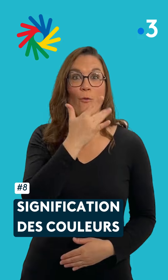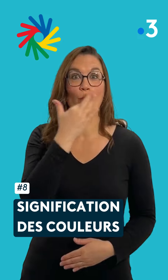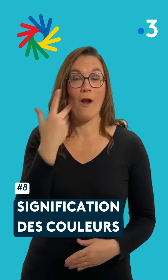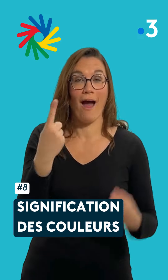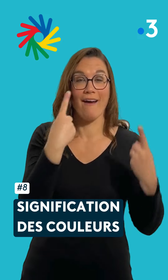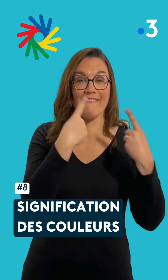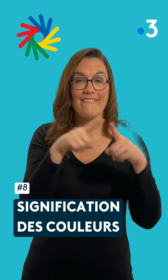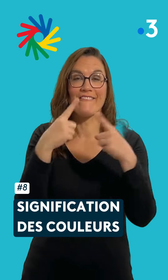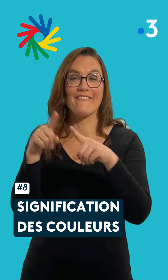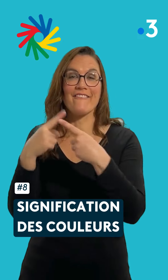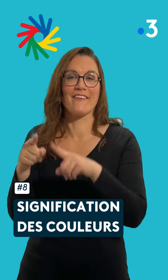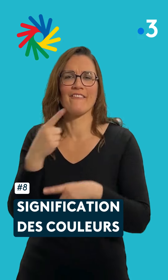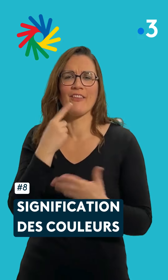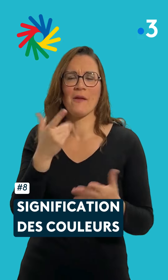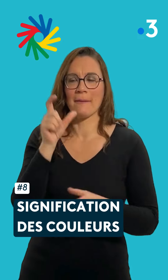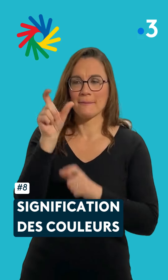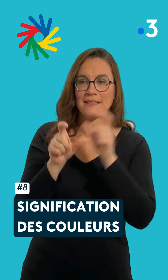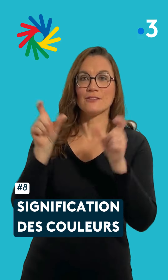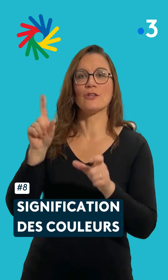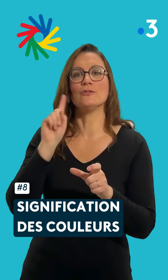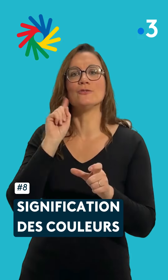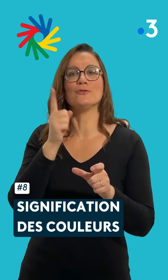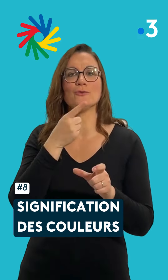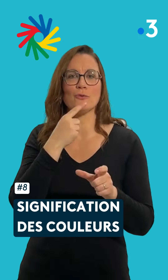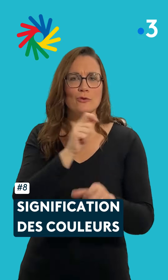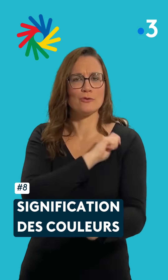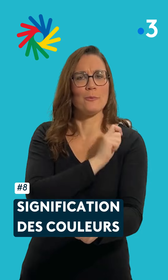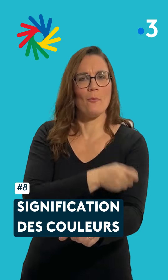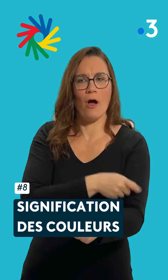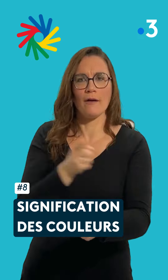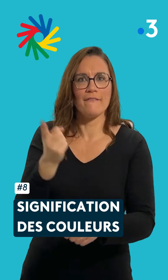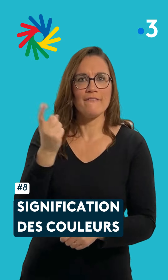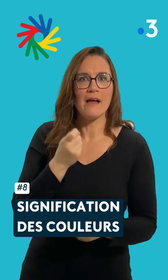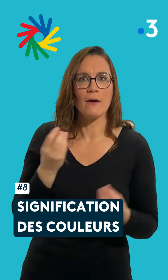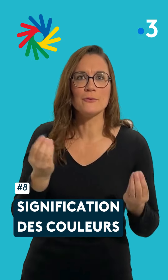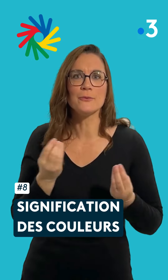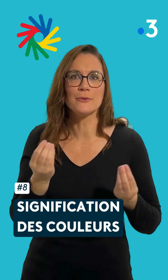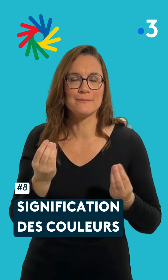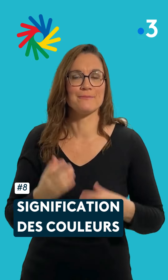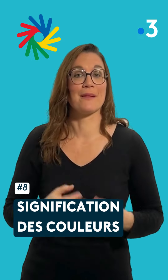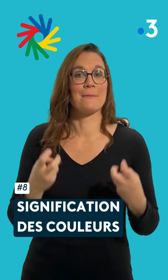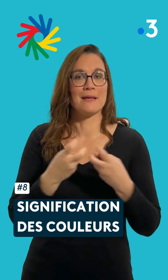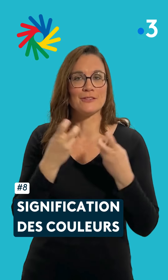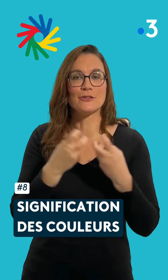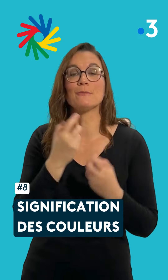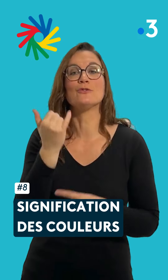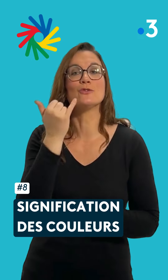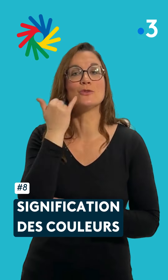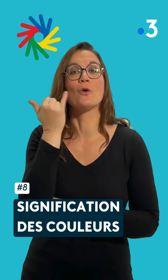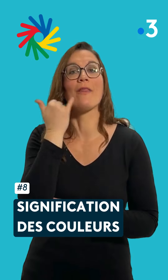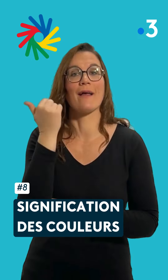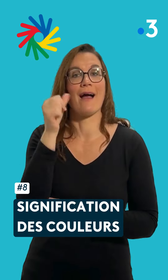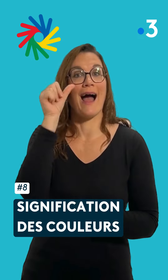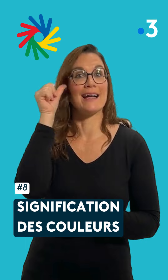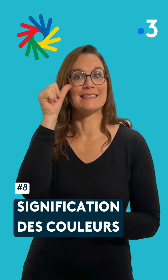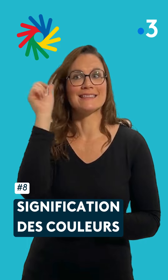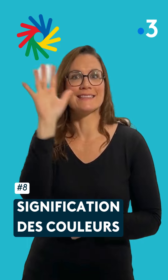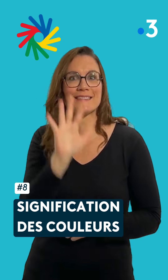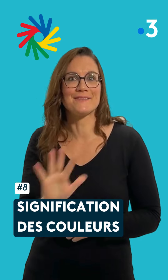Ces 4 couleurs symbolisent l'origine géographique des sportifs sourds. Le jaune, c'est